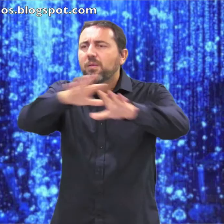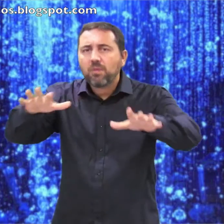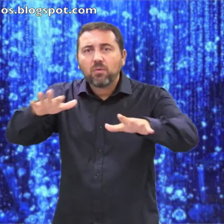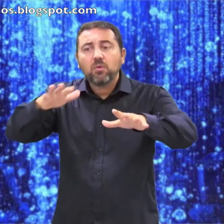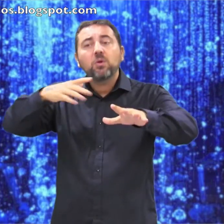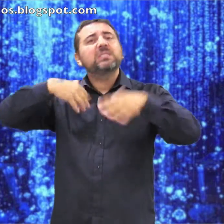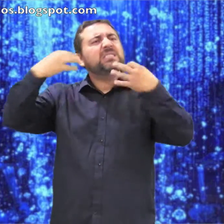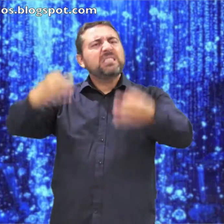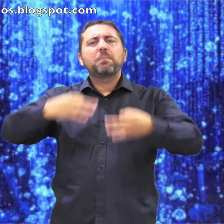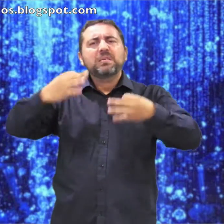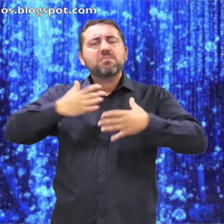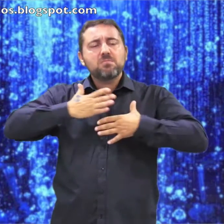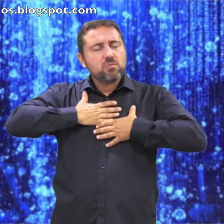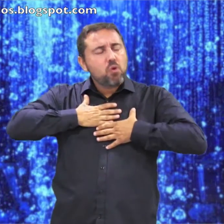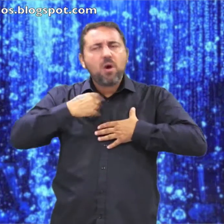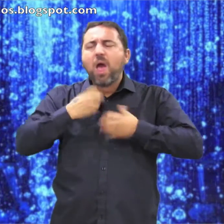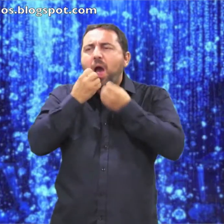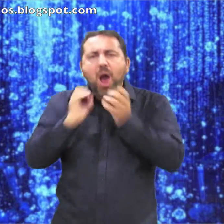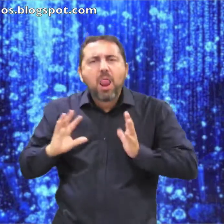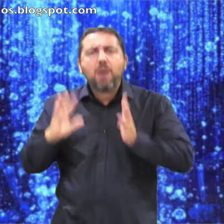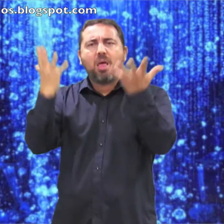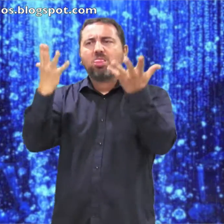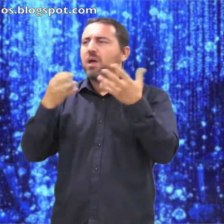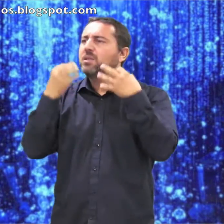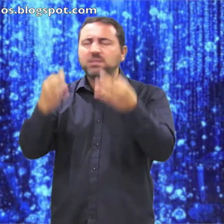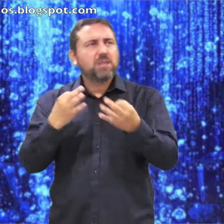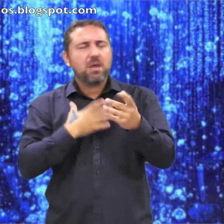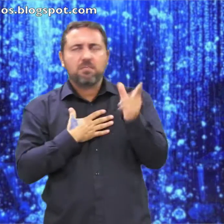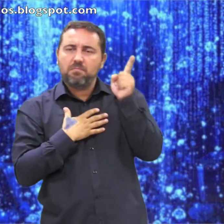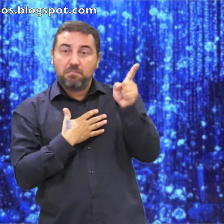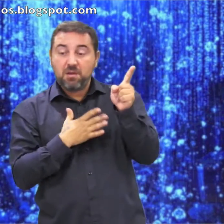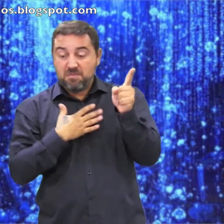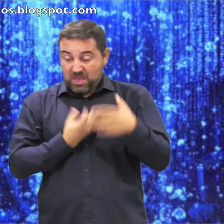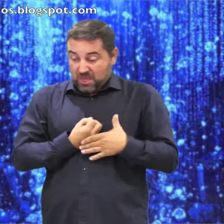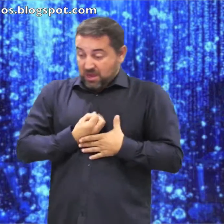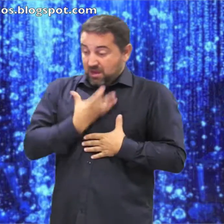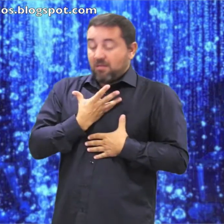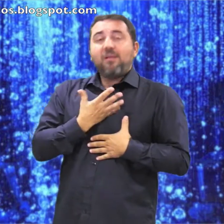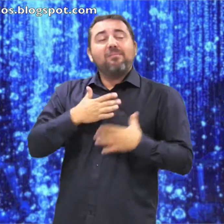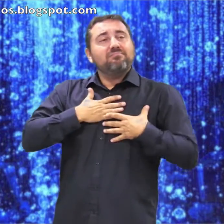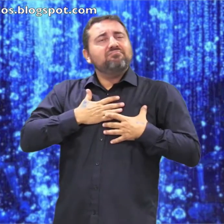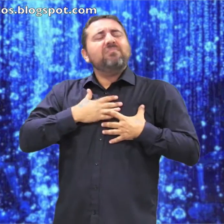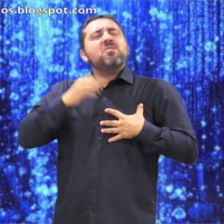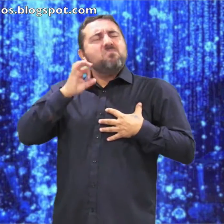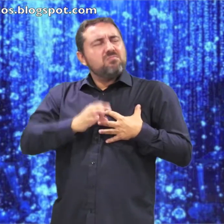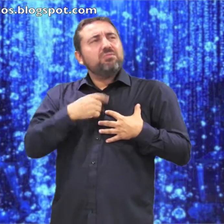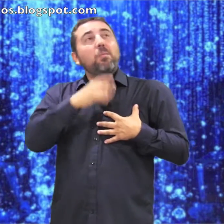Bendigo al Señor en todo momento Su alabanza está siempre en mi boca Mi alma se